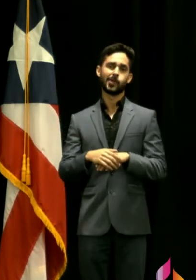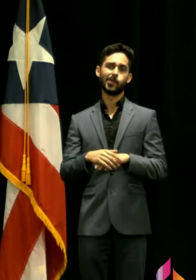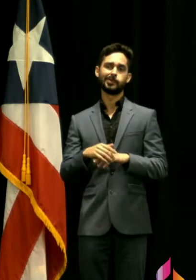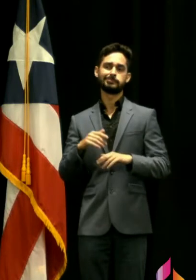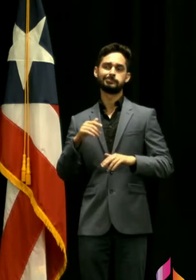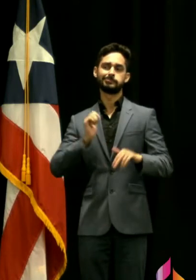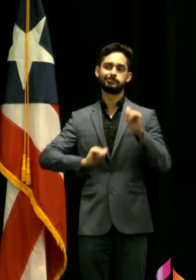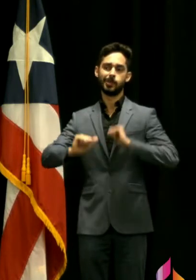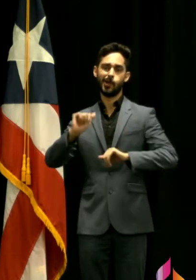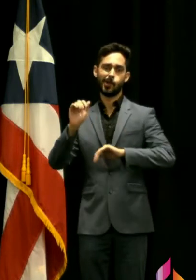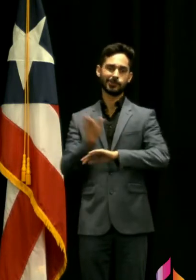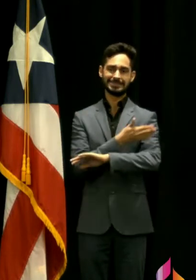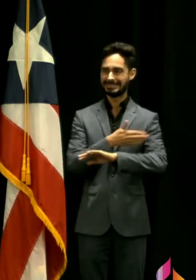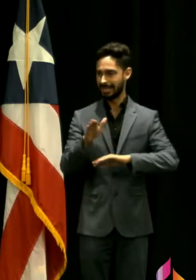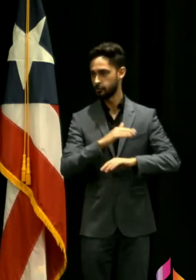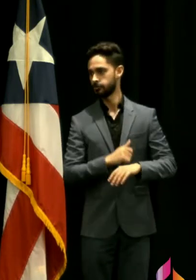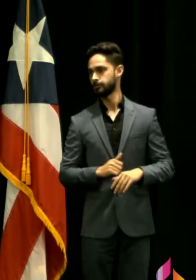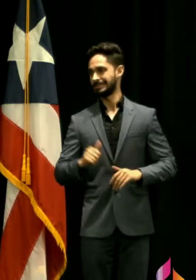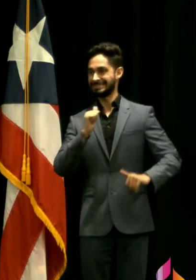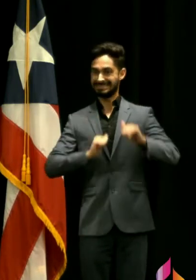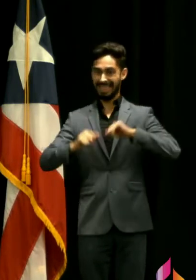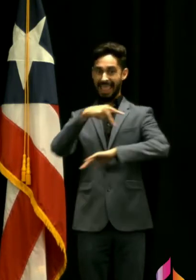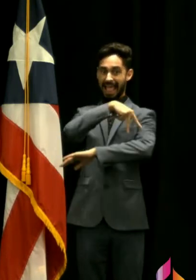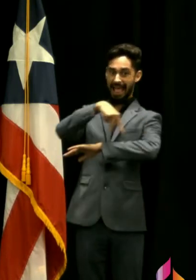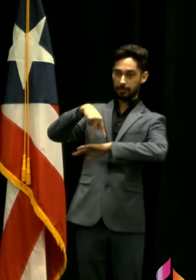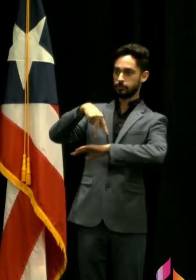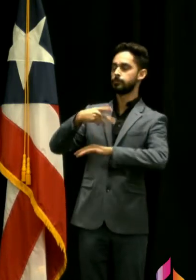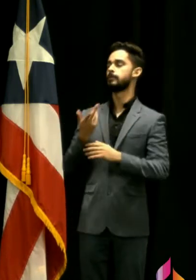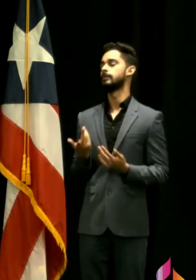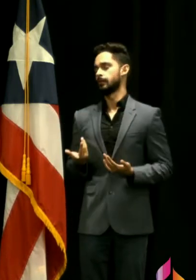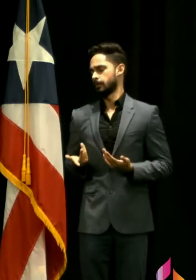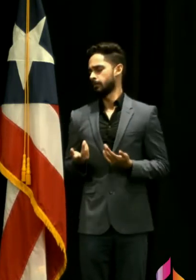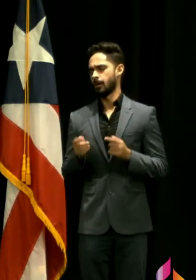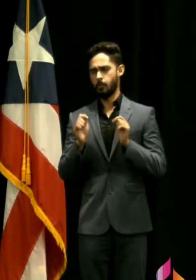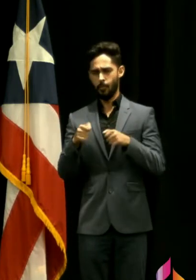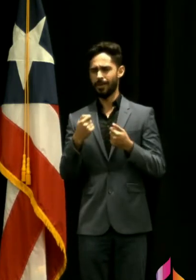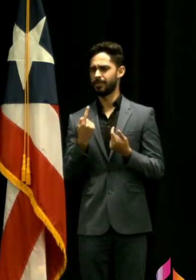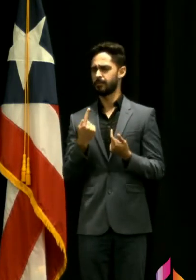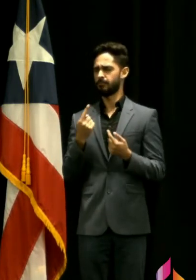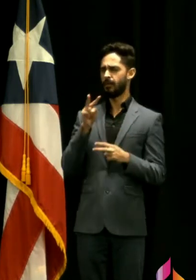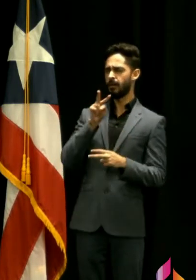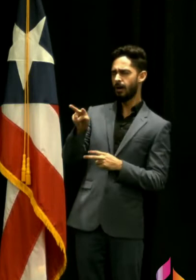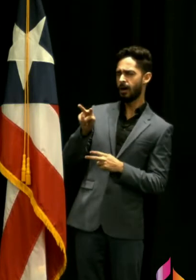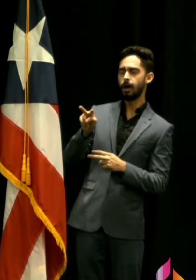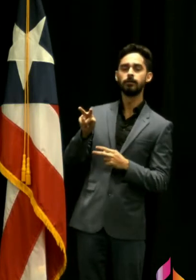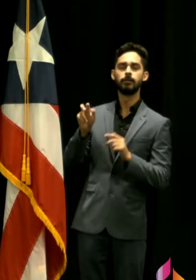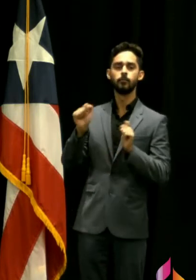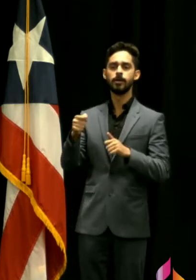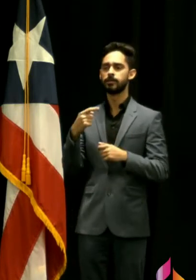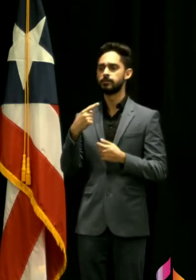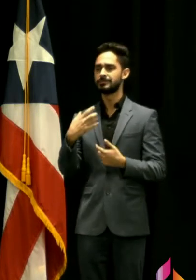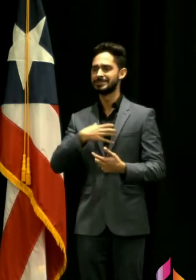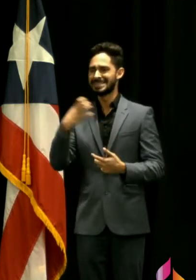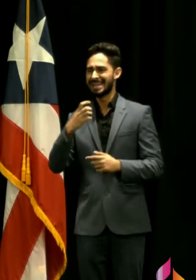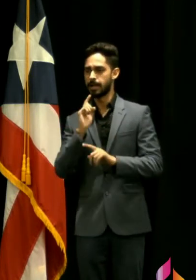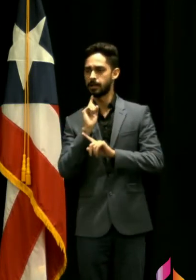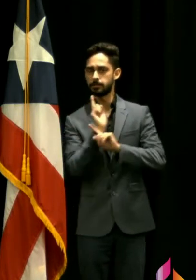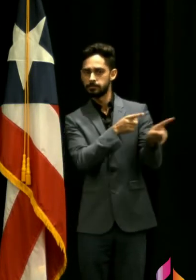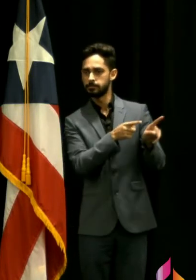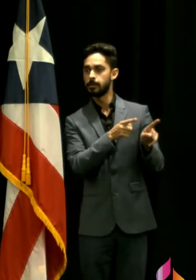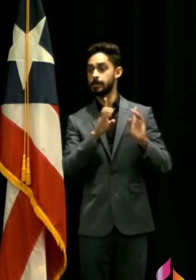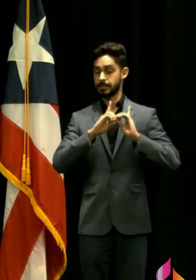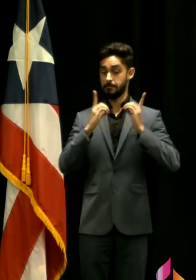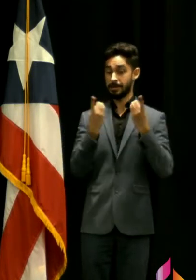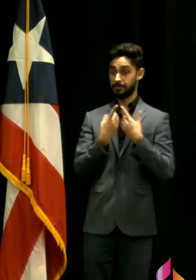teatro y ve que se está violentando la orden ejecutiva lo puede denunciar y el departamento de salud tiene una